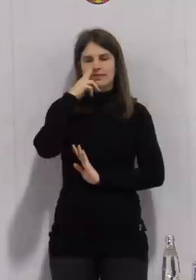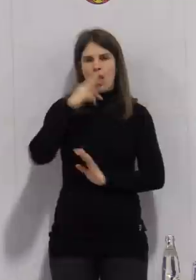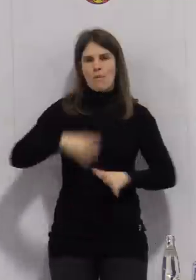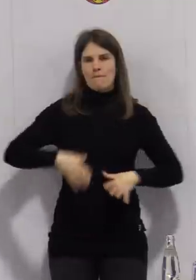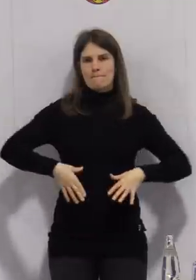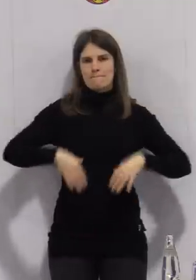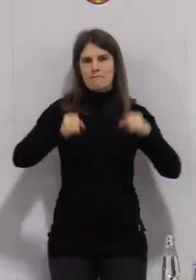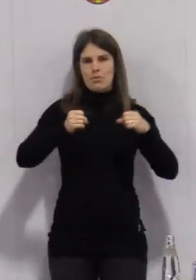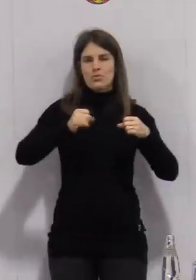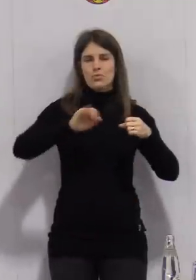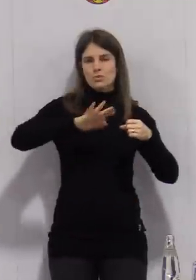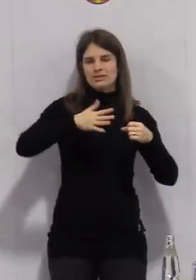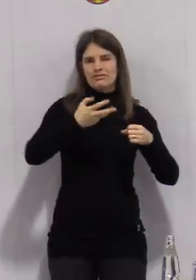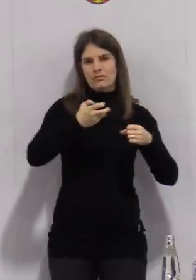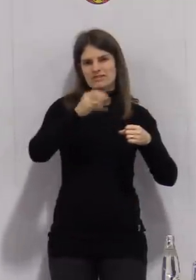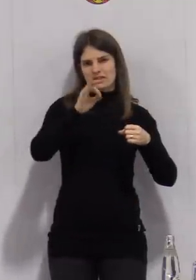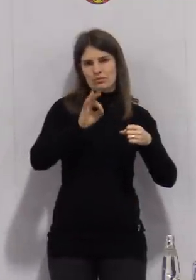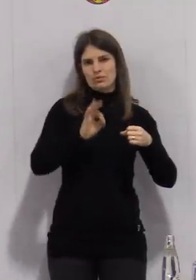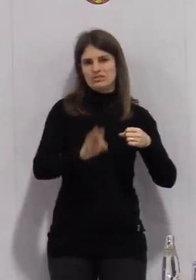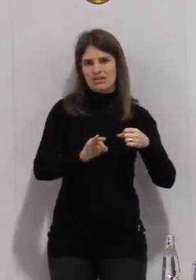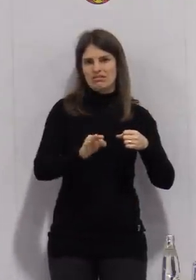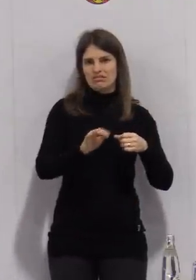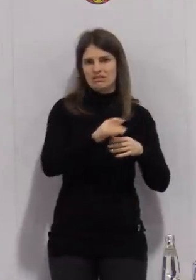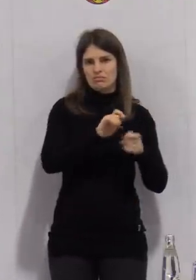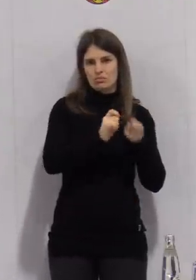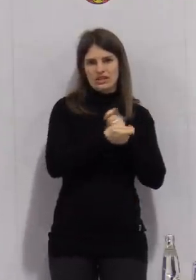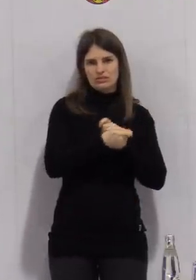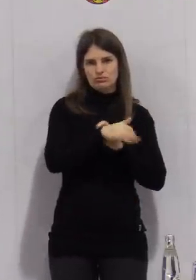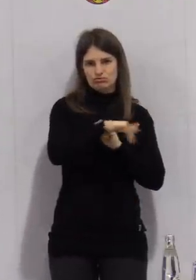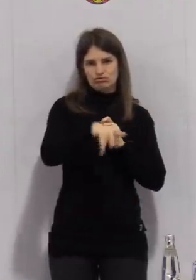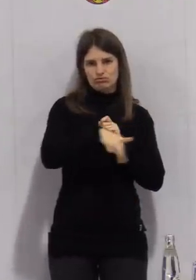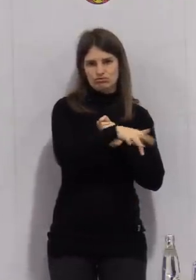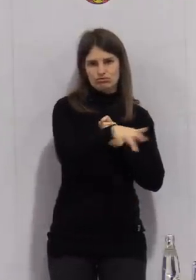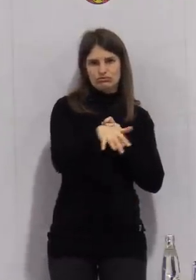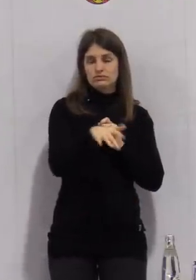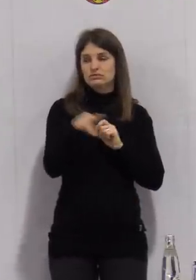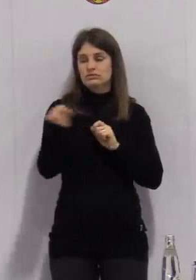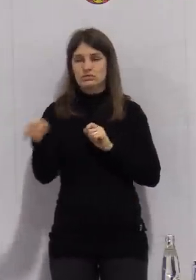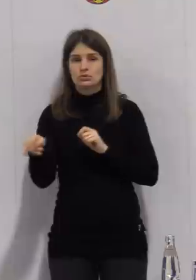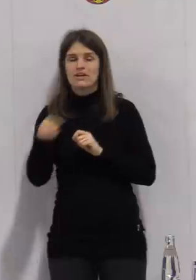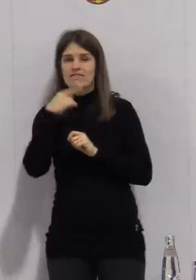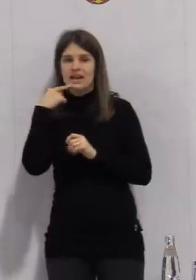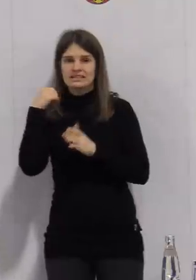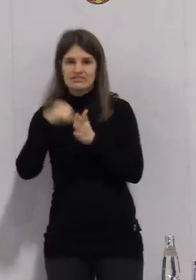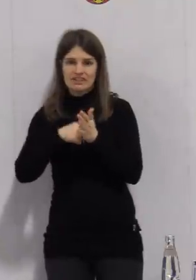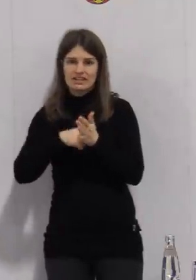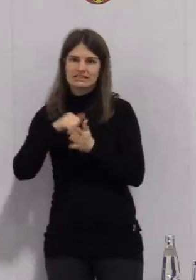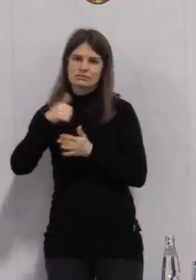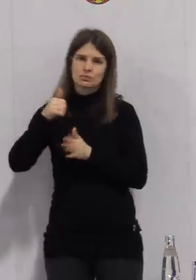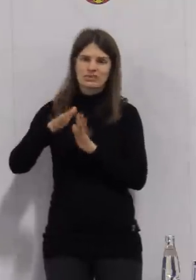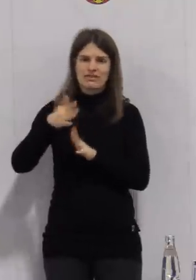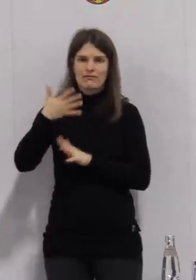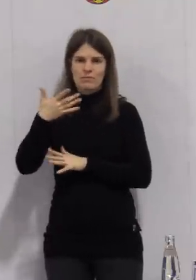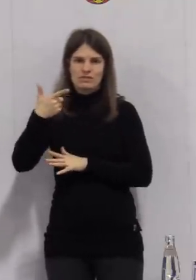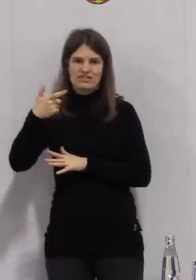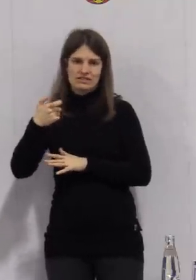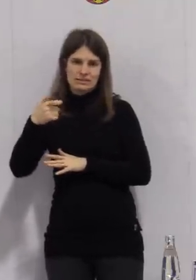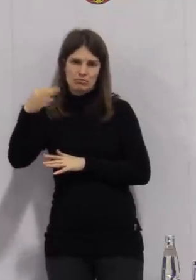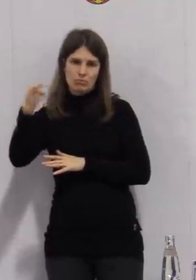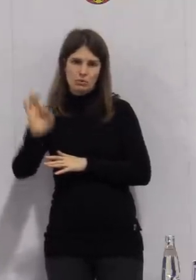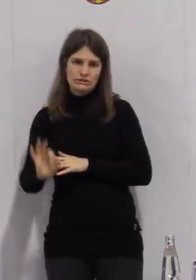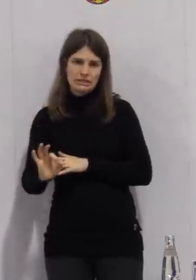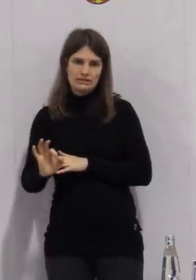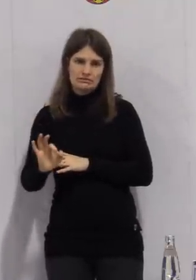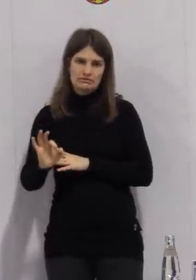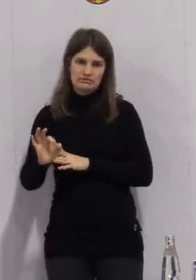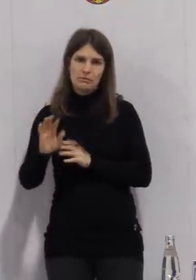ungefähr der Hälfte der Mutation, mittlerweile dann gefolgt von Weißenfels mit ungefähr einem Viertel. Das ist auch der Grund,